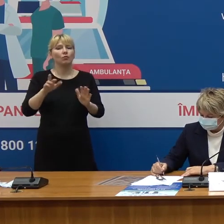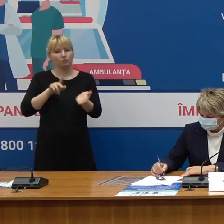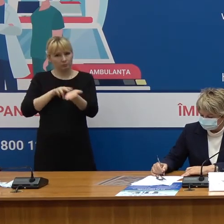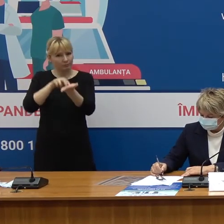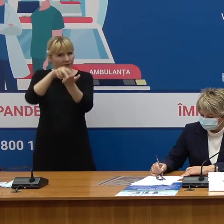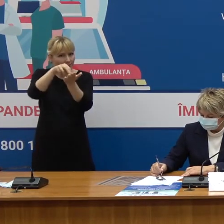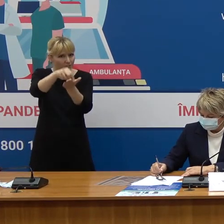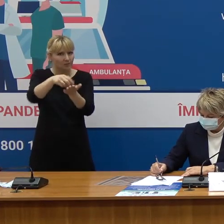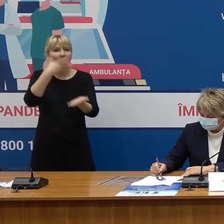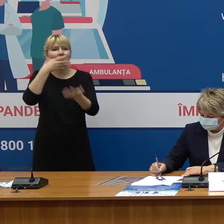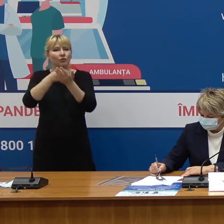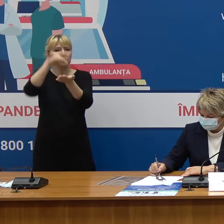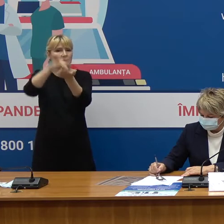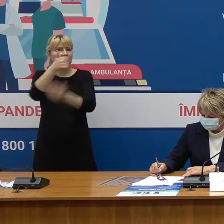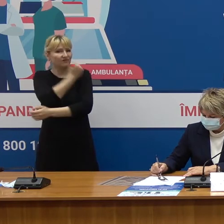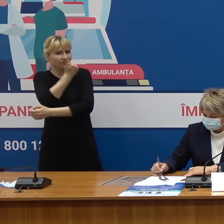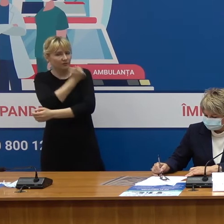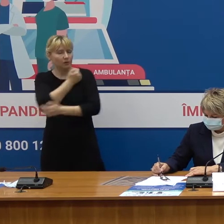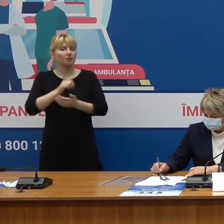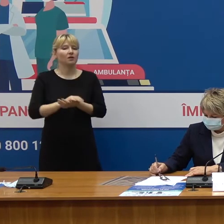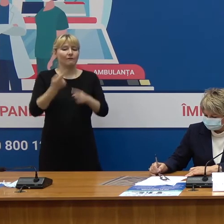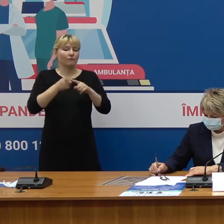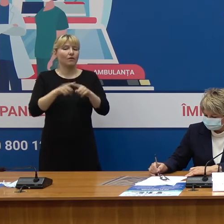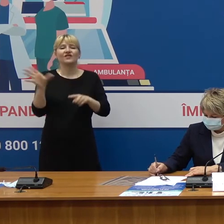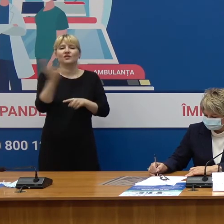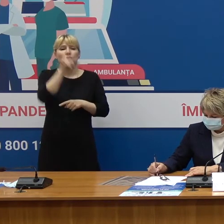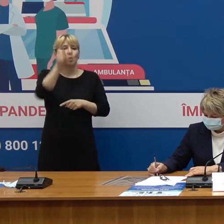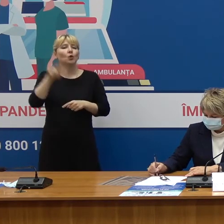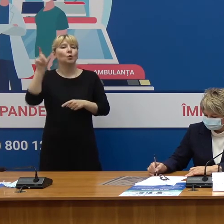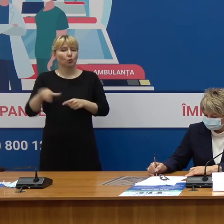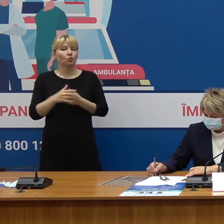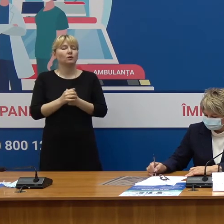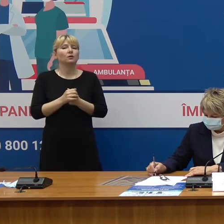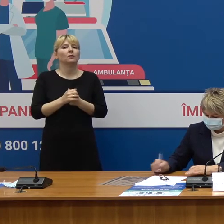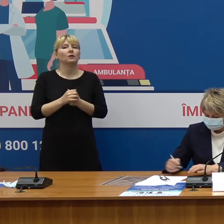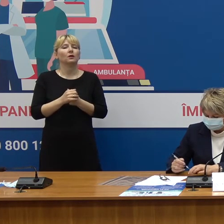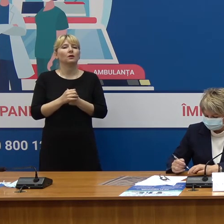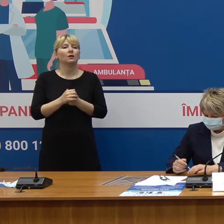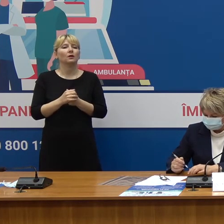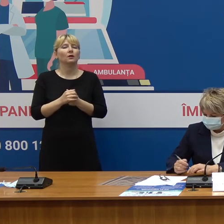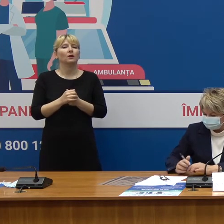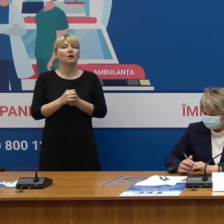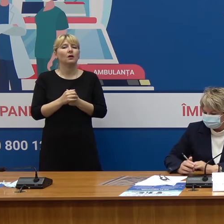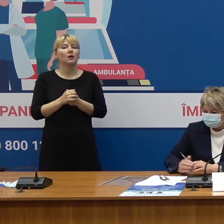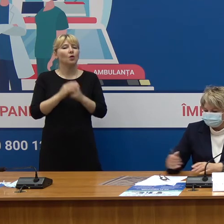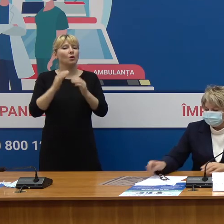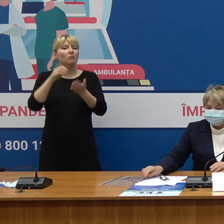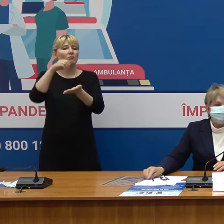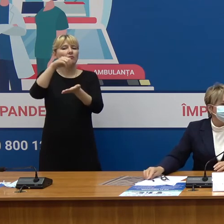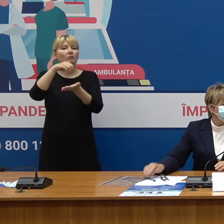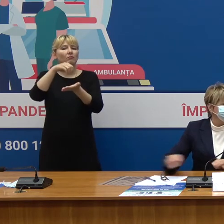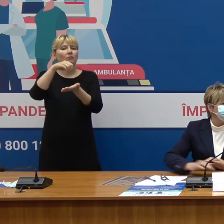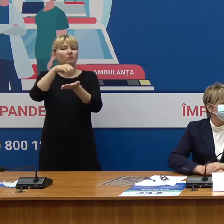deplasarea către centrul de vaccinare Toate aceste persoane sunt înglobate în numărul